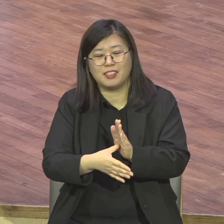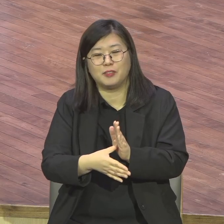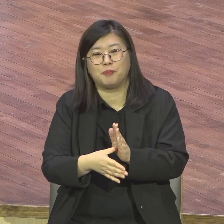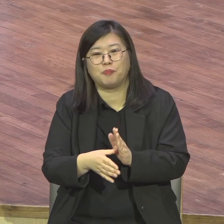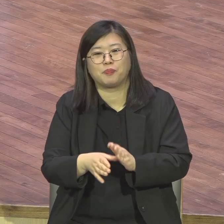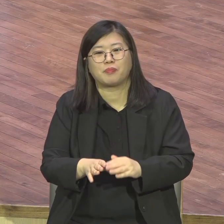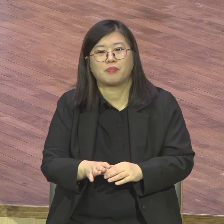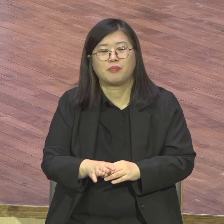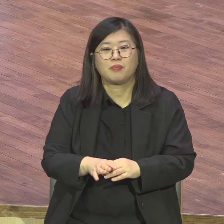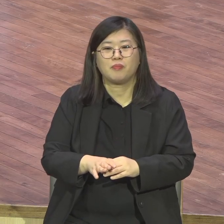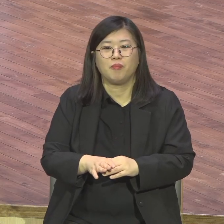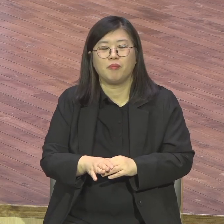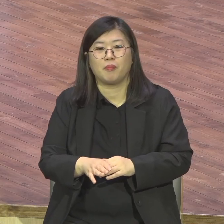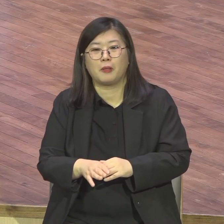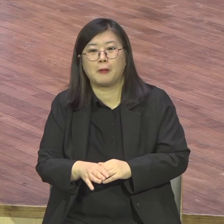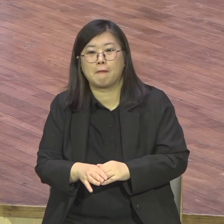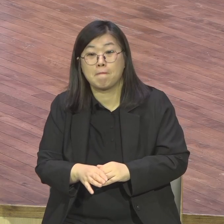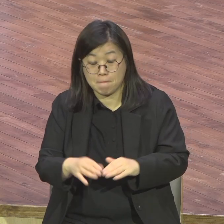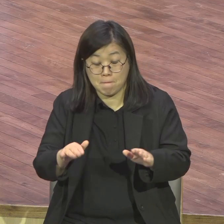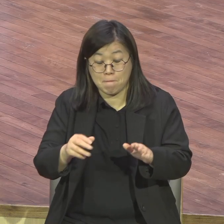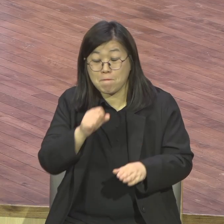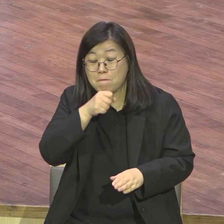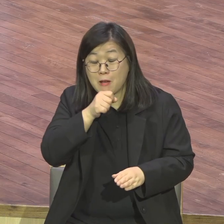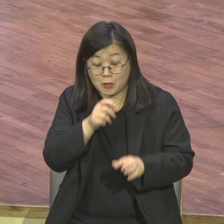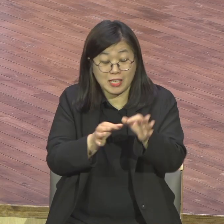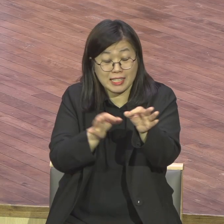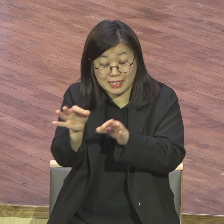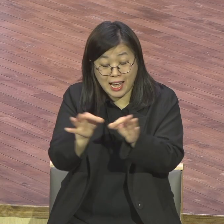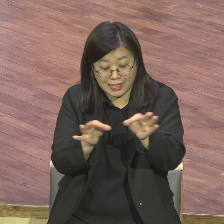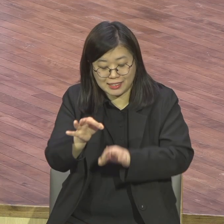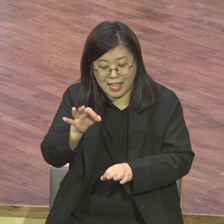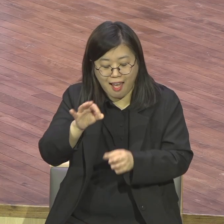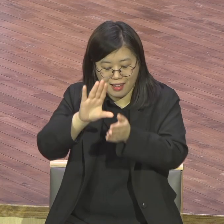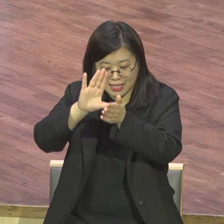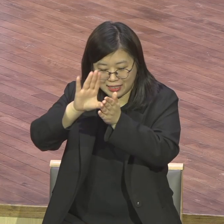다방에서 대화를 많이 해서 이렇게 의논을 하잖아요